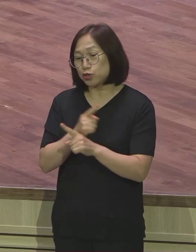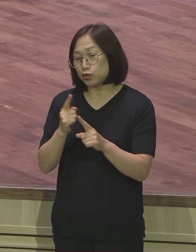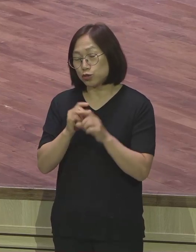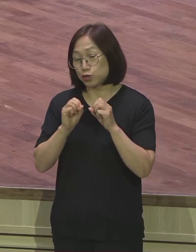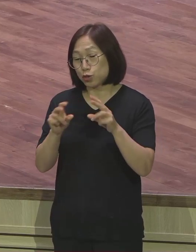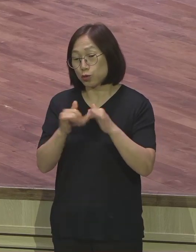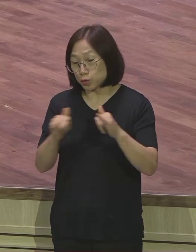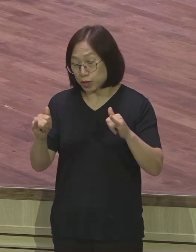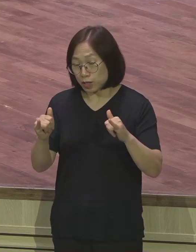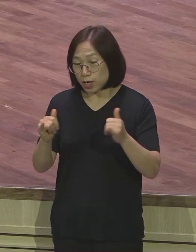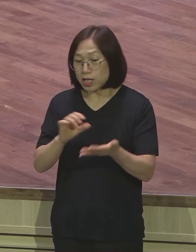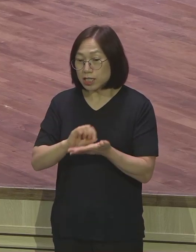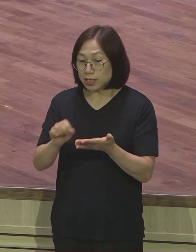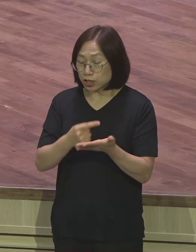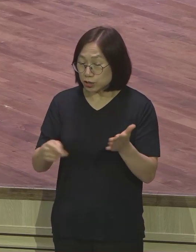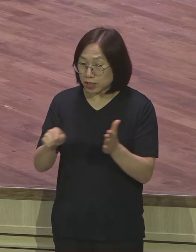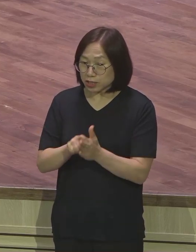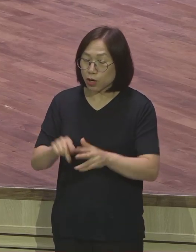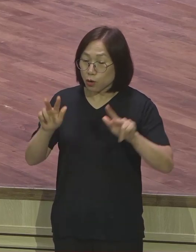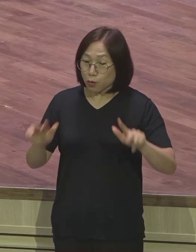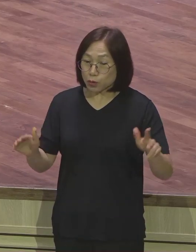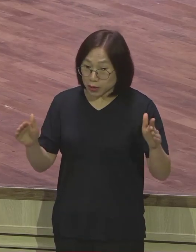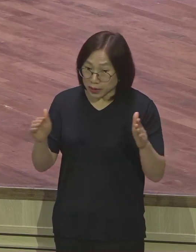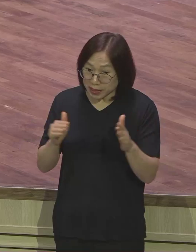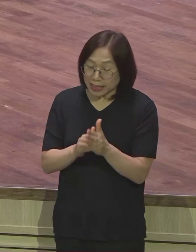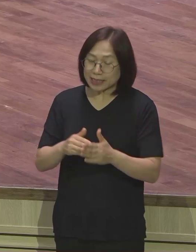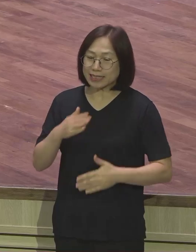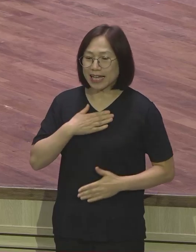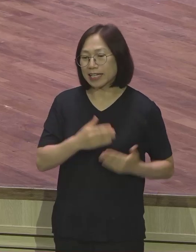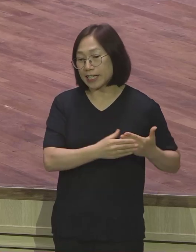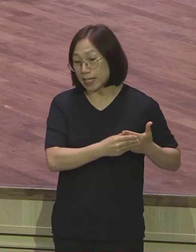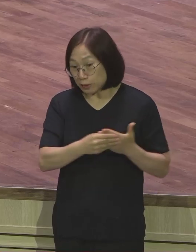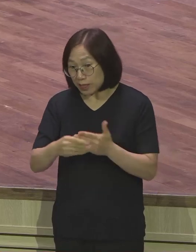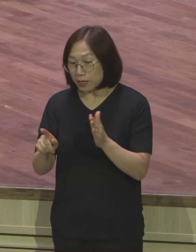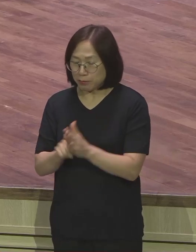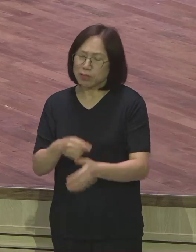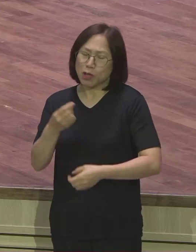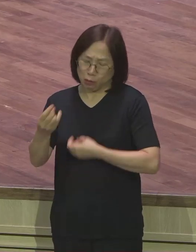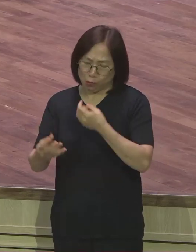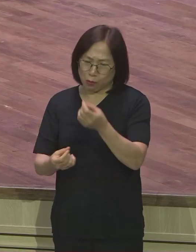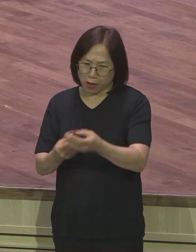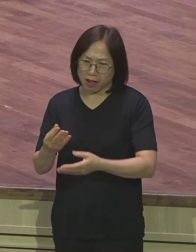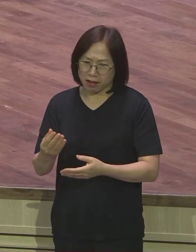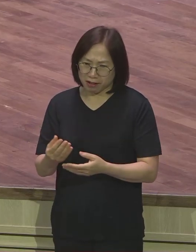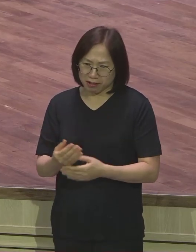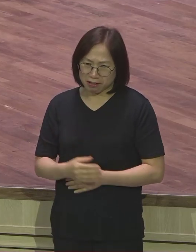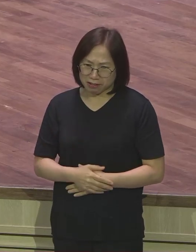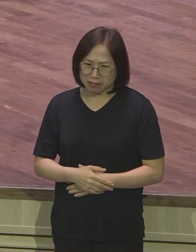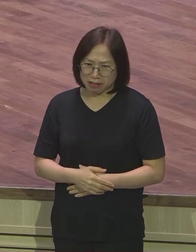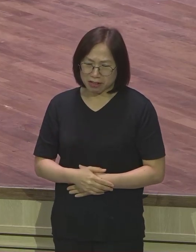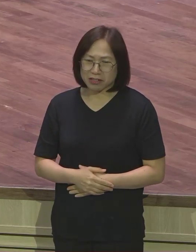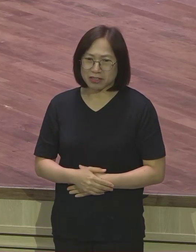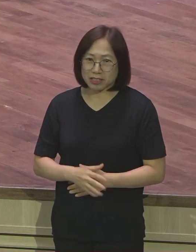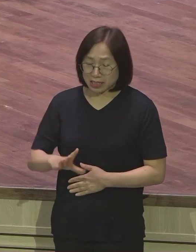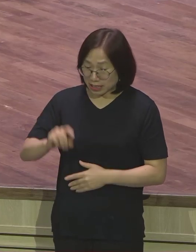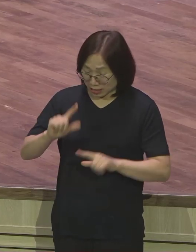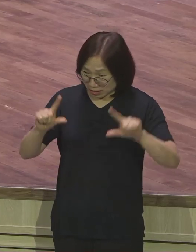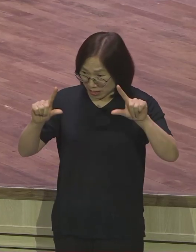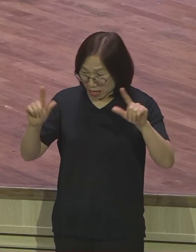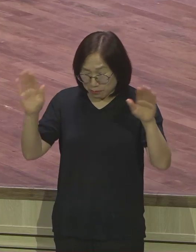오늘 이 시간까지 자기를 인도했다라고 그런 믿음의 고백을 하였습니다 첫날 밤에 다 같이 포럼을 마치고